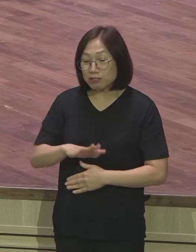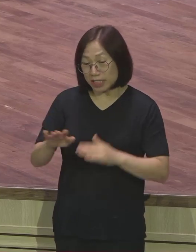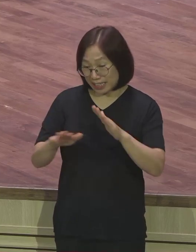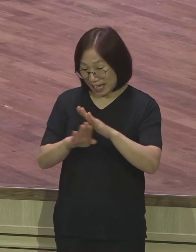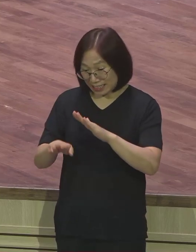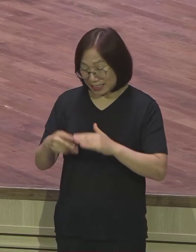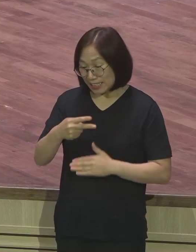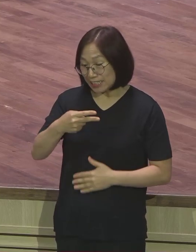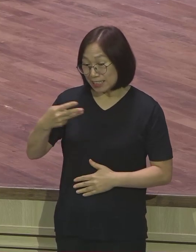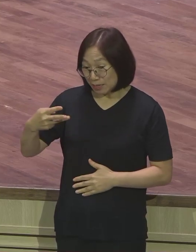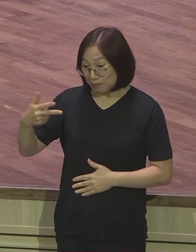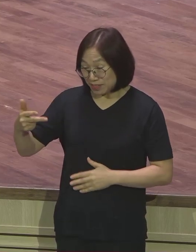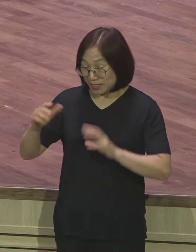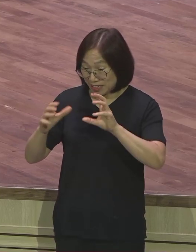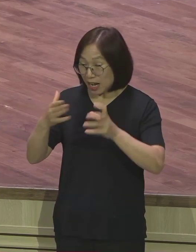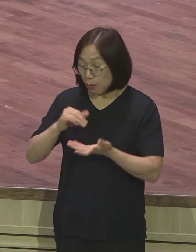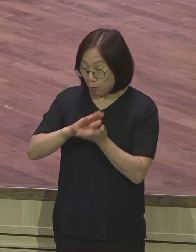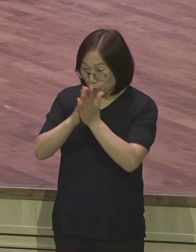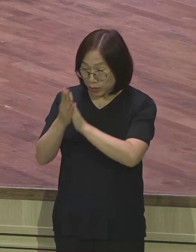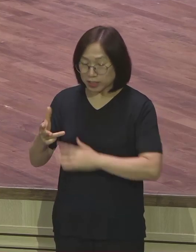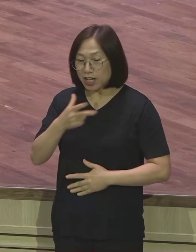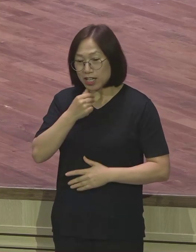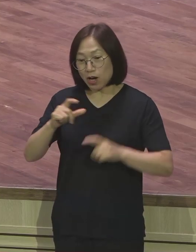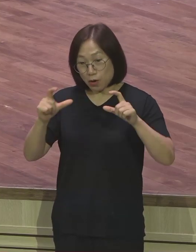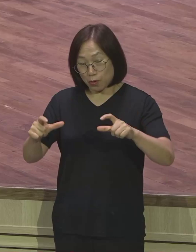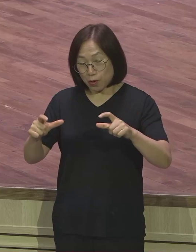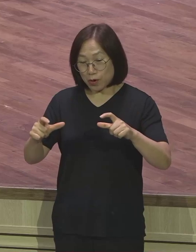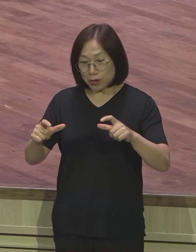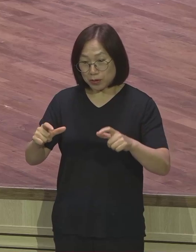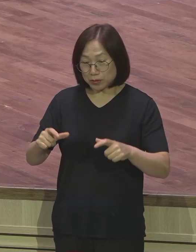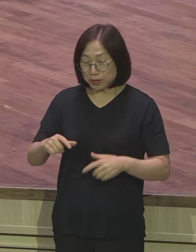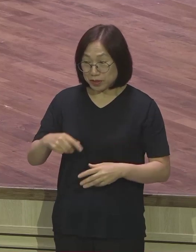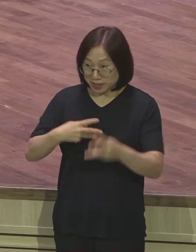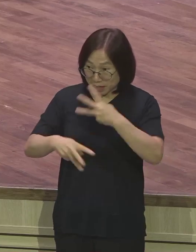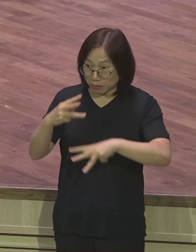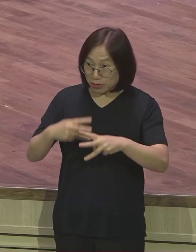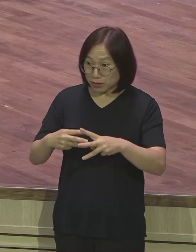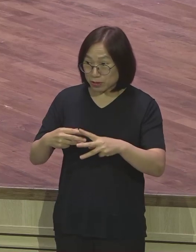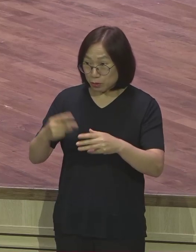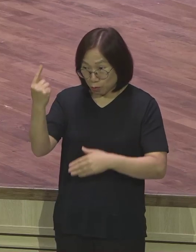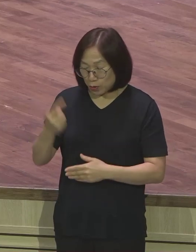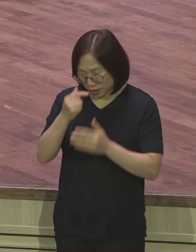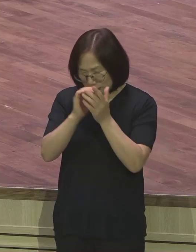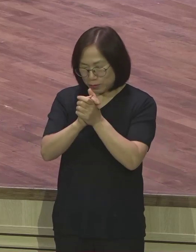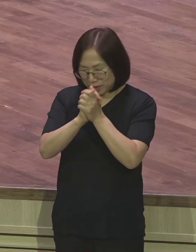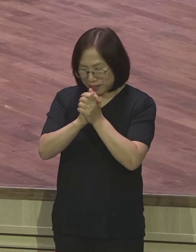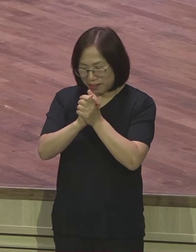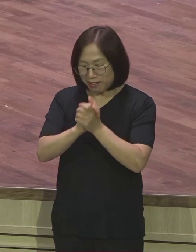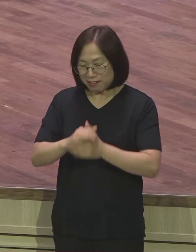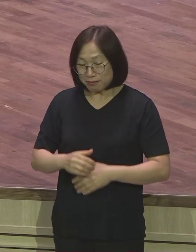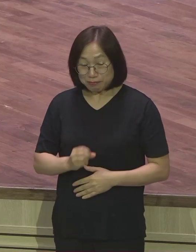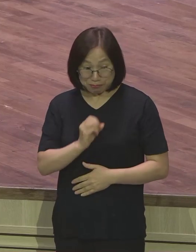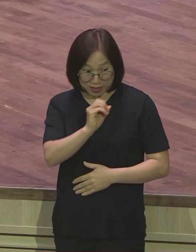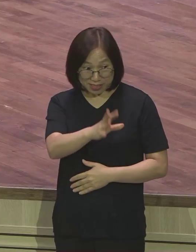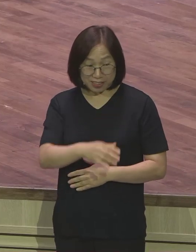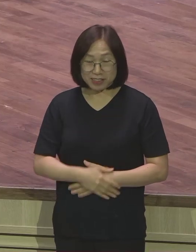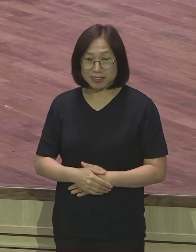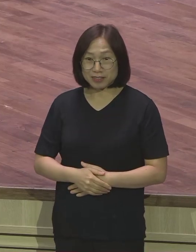7나라 보구마를 위해서 영어권 영어권 다민족 랩몬트를 놓고 계속 기도해왔다. 근데 두 명 중에 한 명은